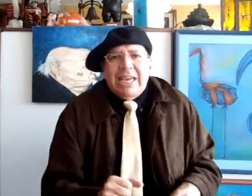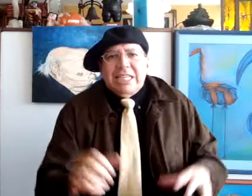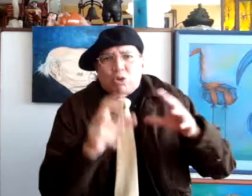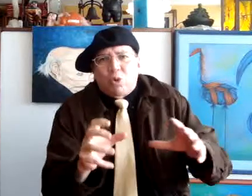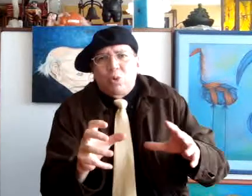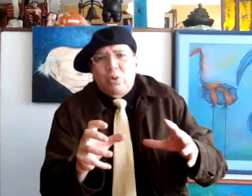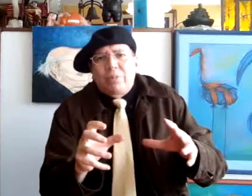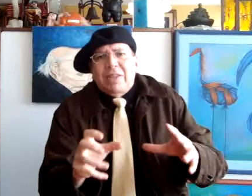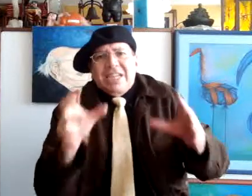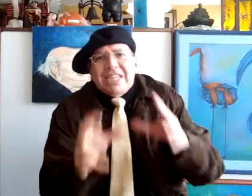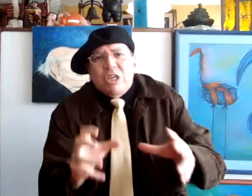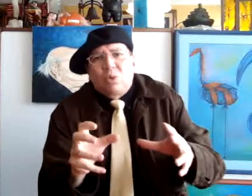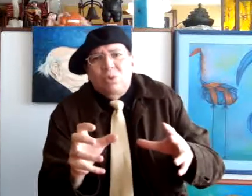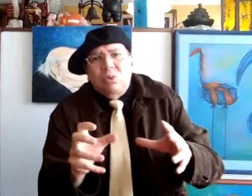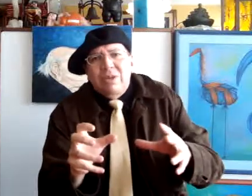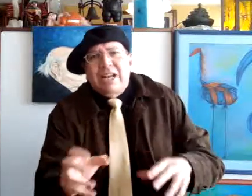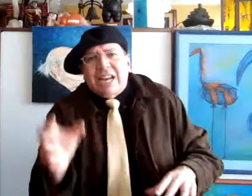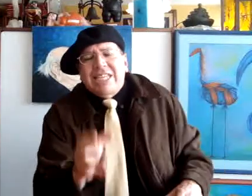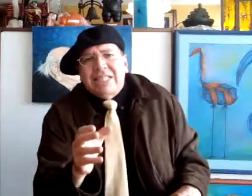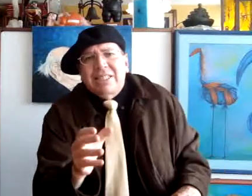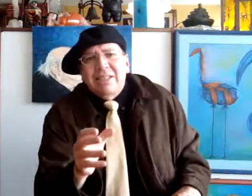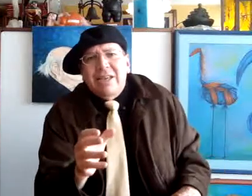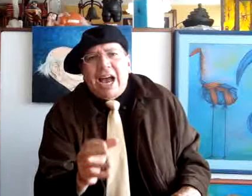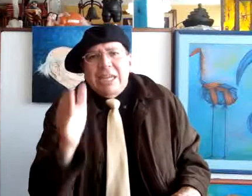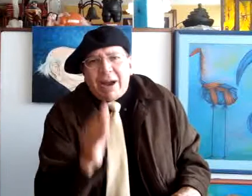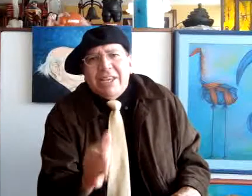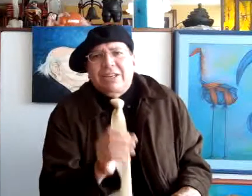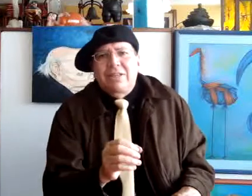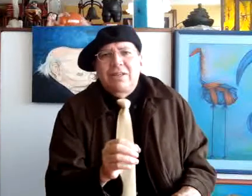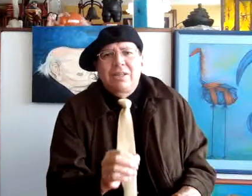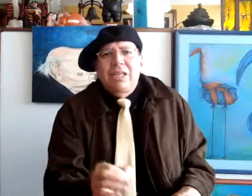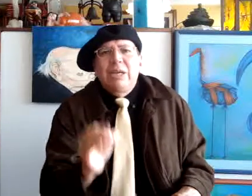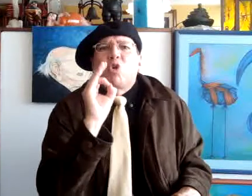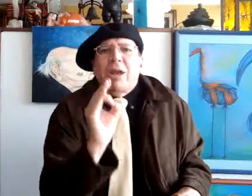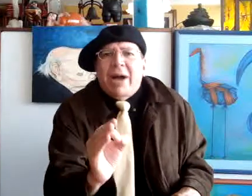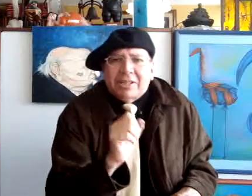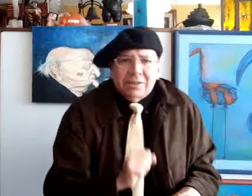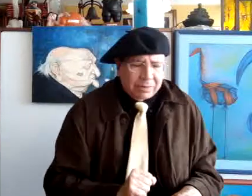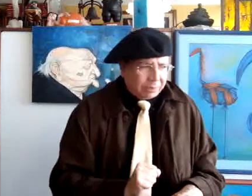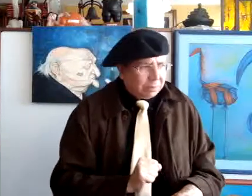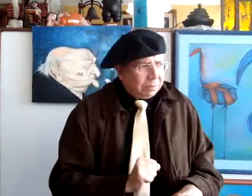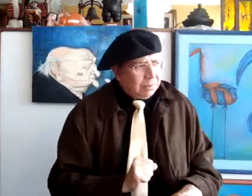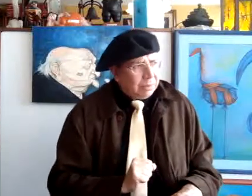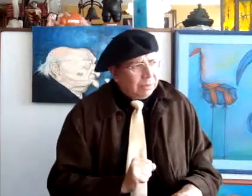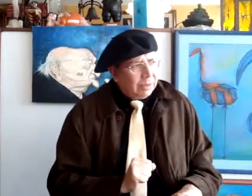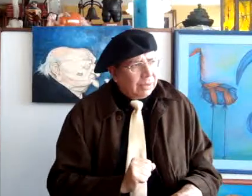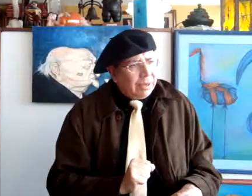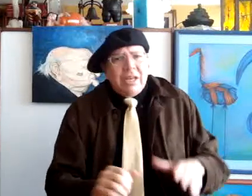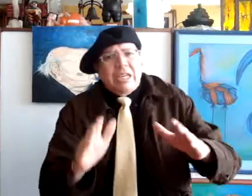Esto es Río, gracias a Niemeyer y Burle Marx. En